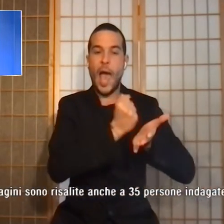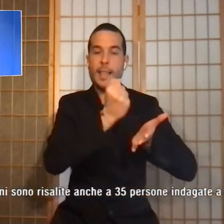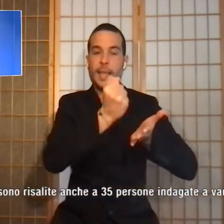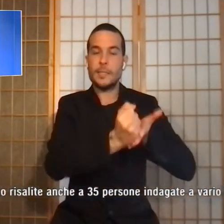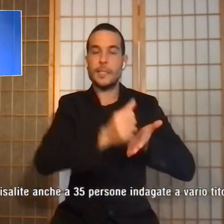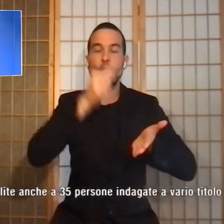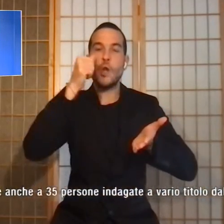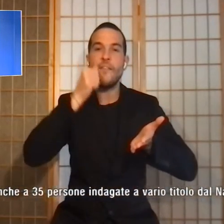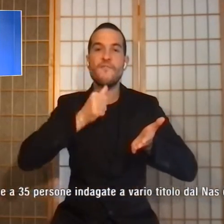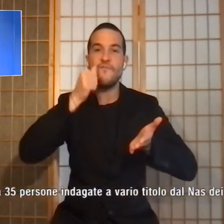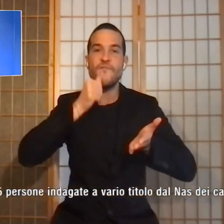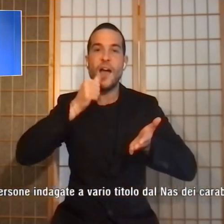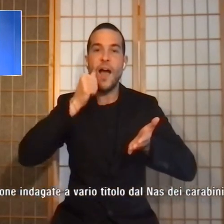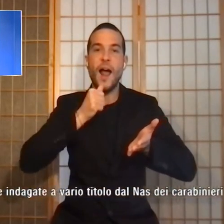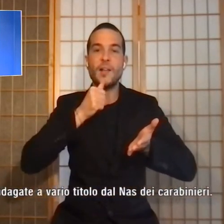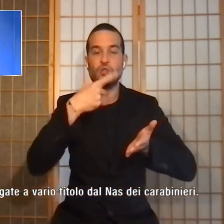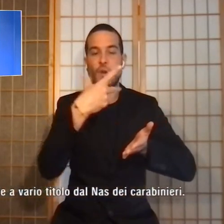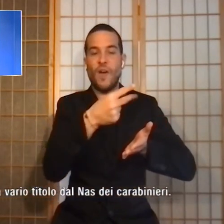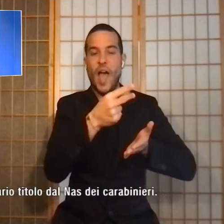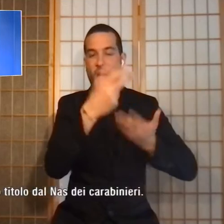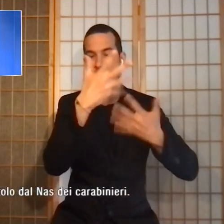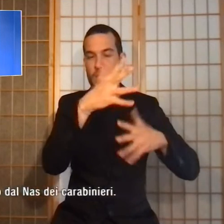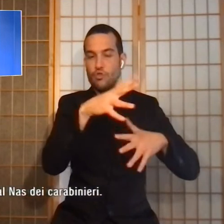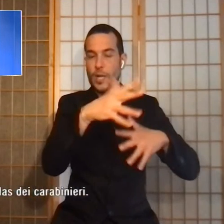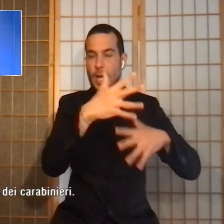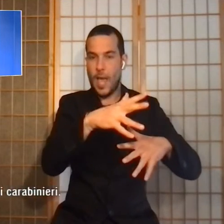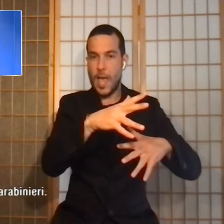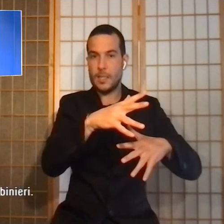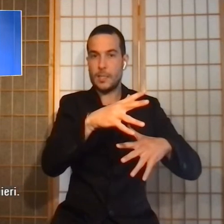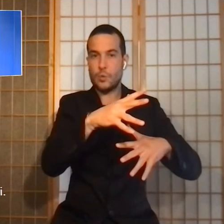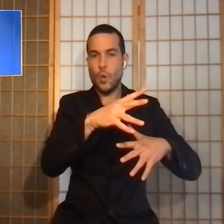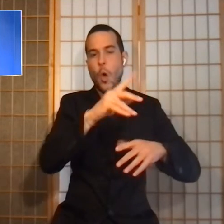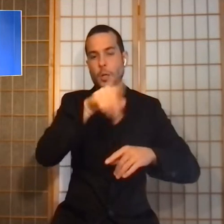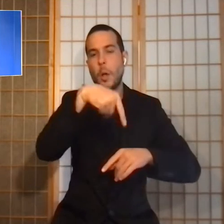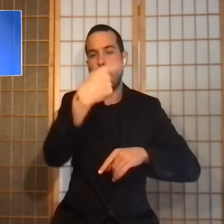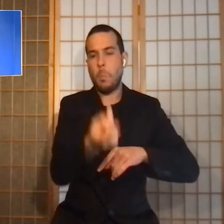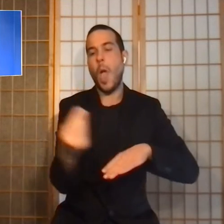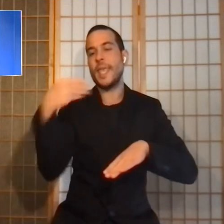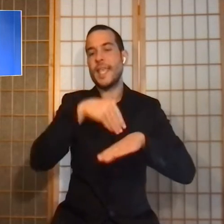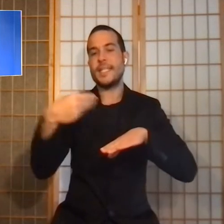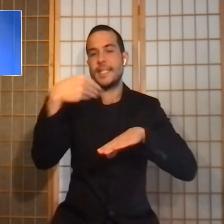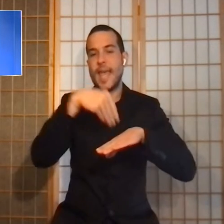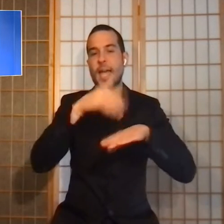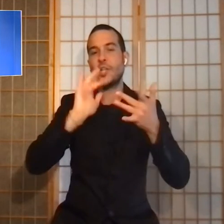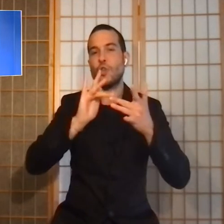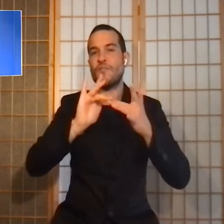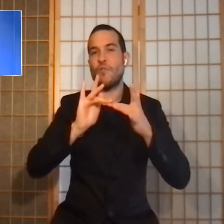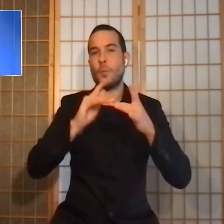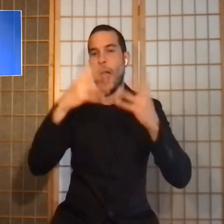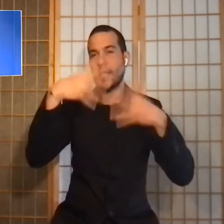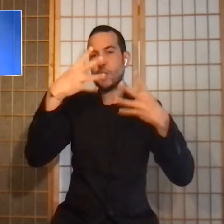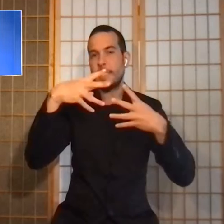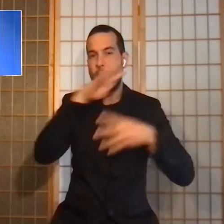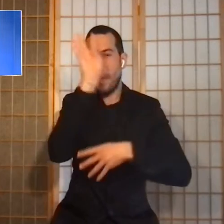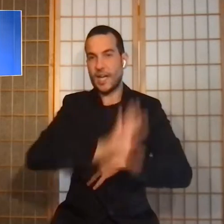avvenute vaccinazioni provvedendo all'inserimento nel sistema informatico della regione toscana